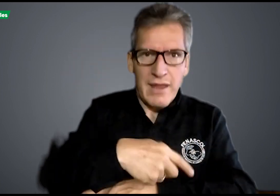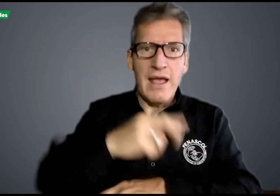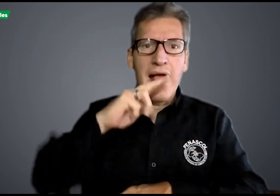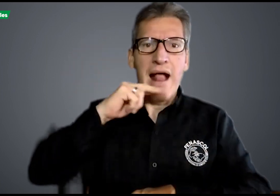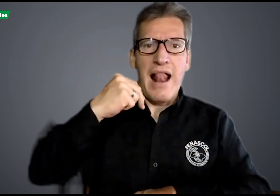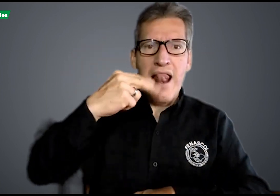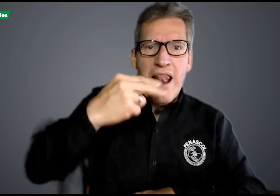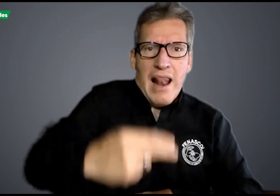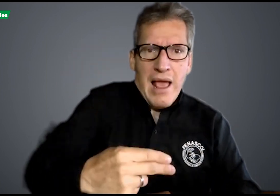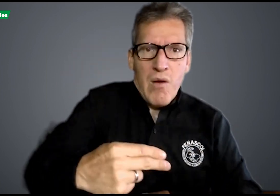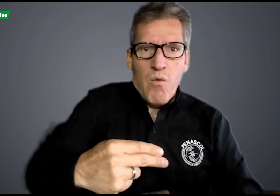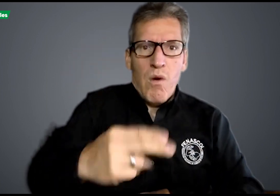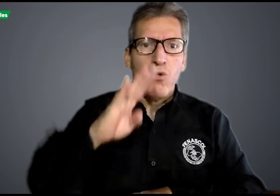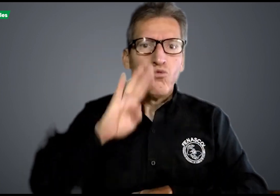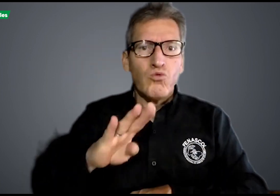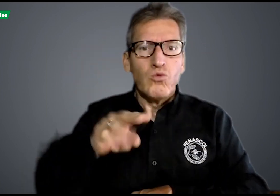de las Lenguas Nativas.